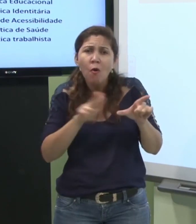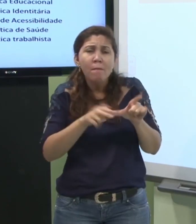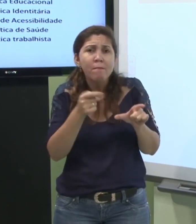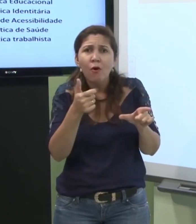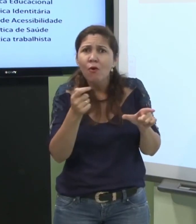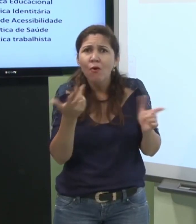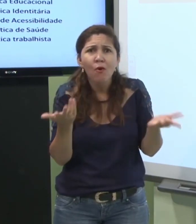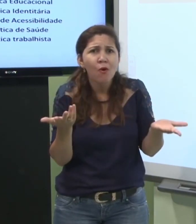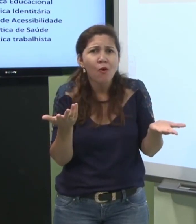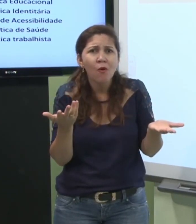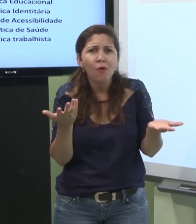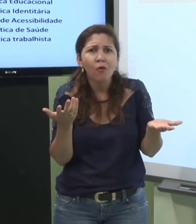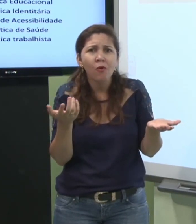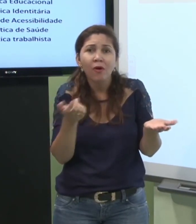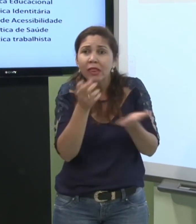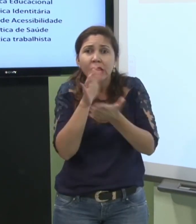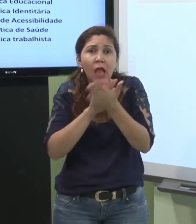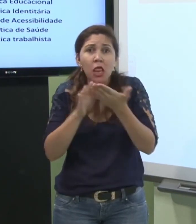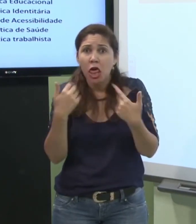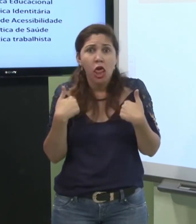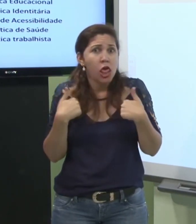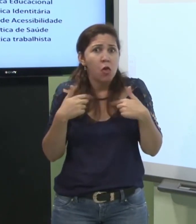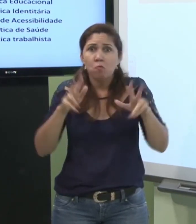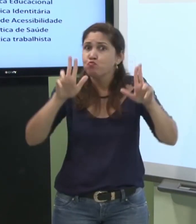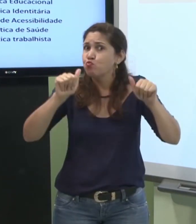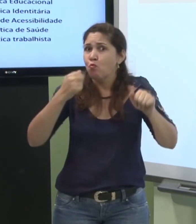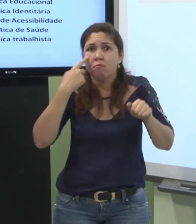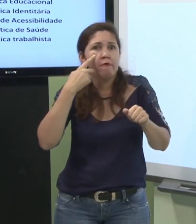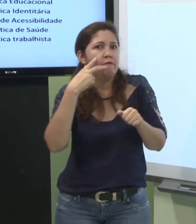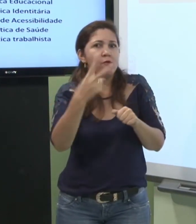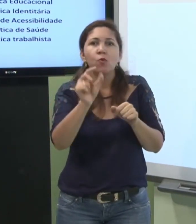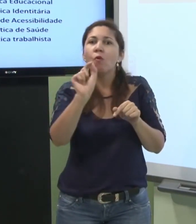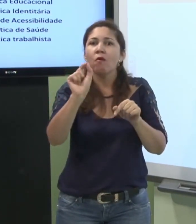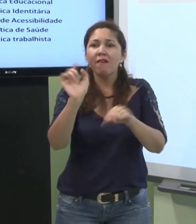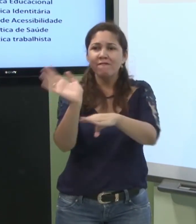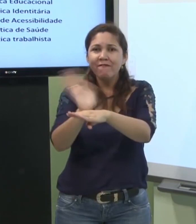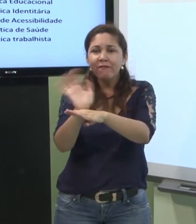ninguém sinalizando é um intérprete de libras eu nunca vi